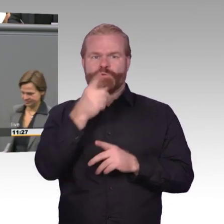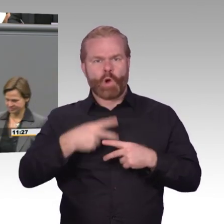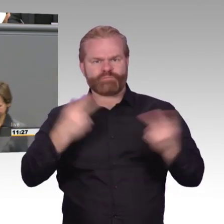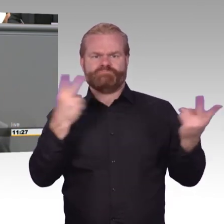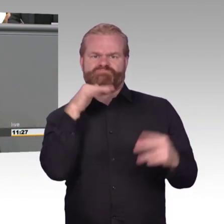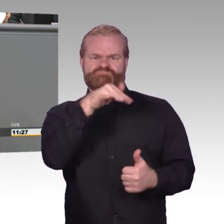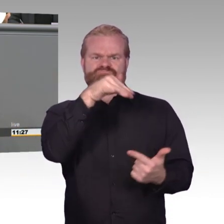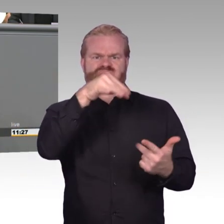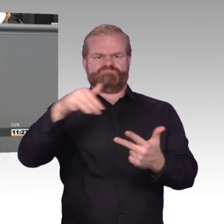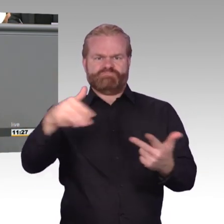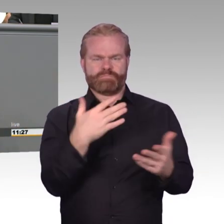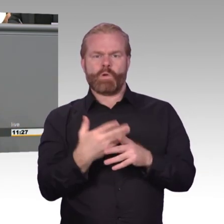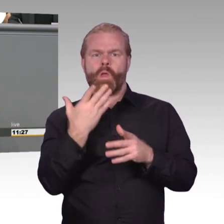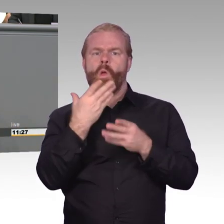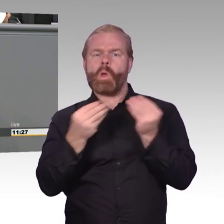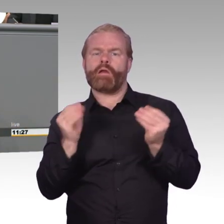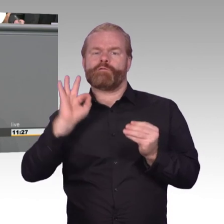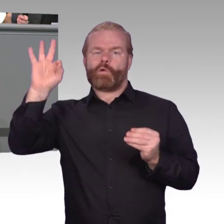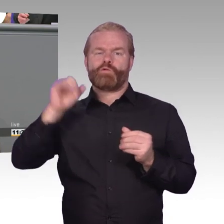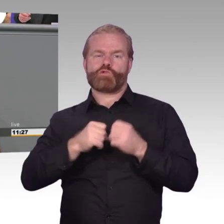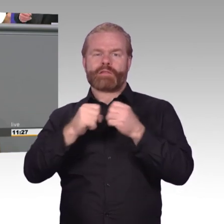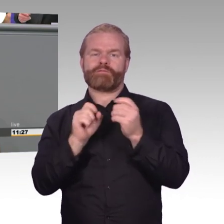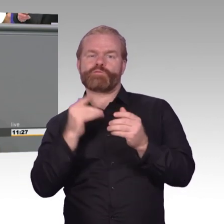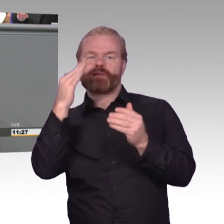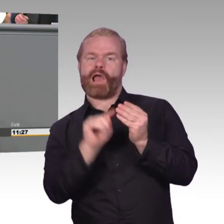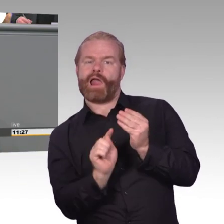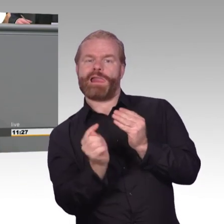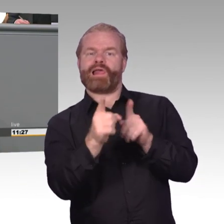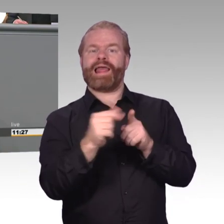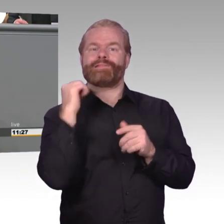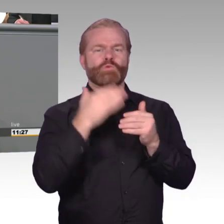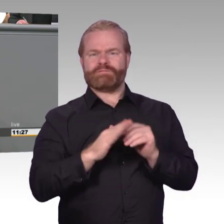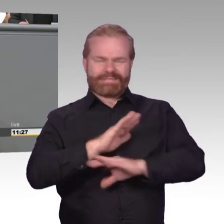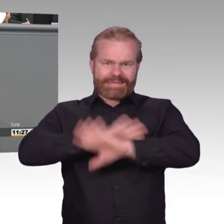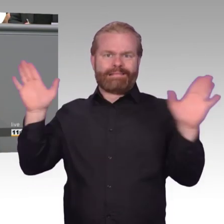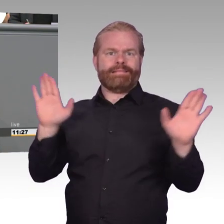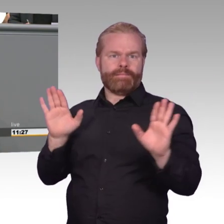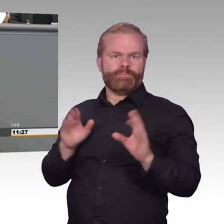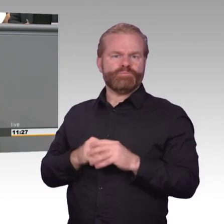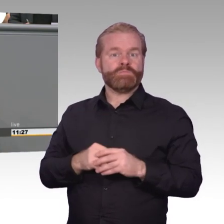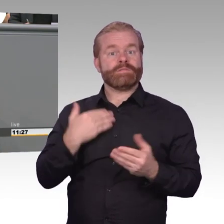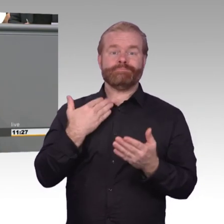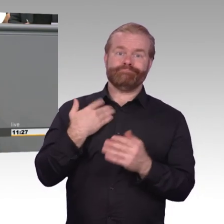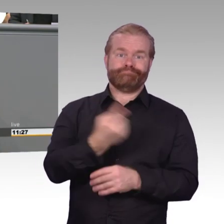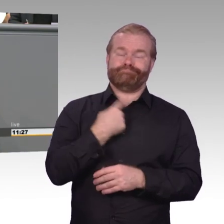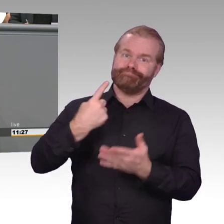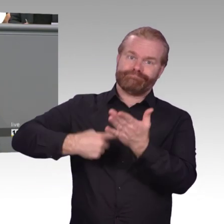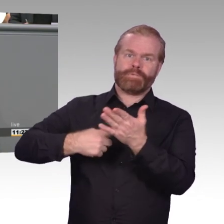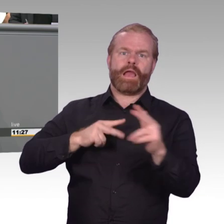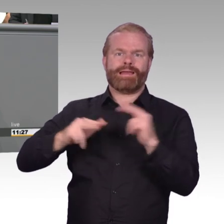Nachricht mitlesen können? Das Standardisierungsgremium der Internetingenieure hat den Vorschlag der Sicherheitsbehörden abgelehnt. Diese